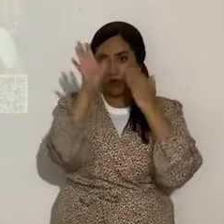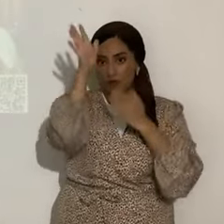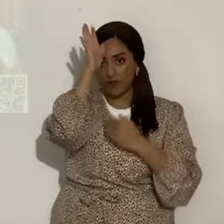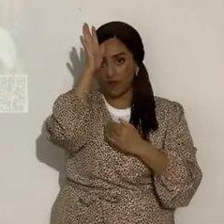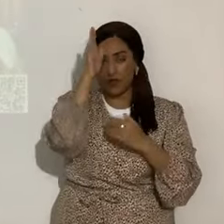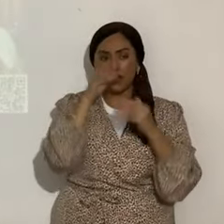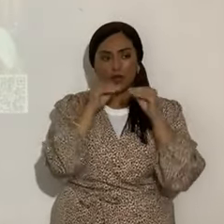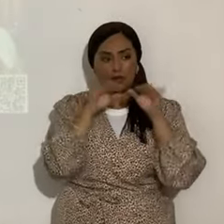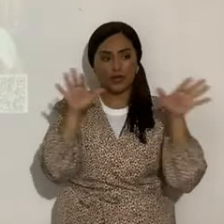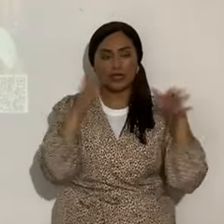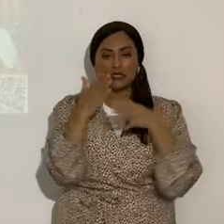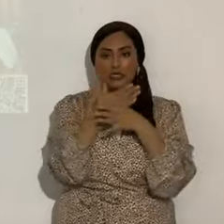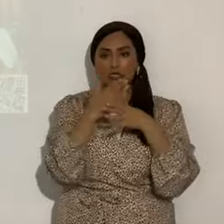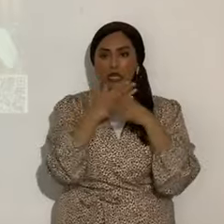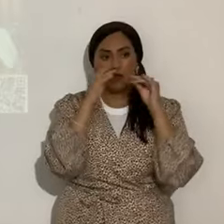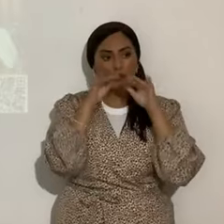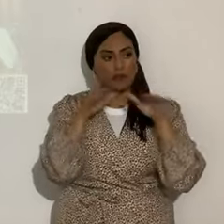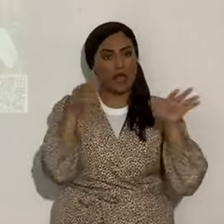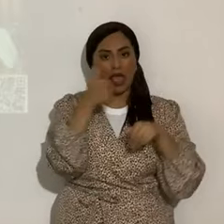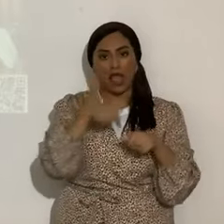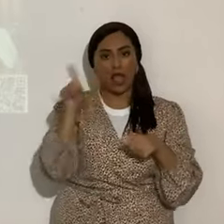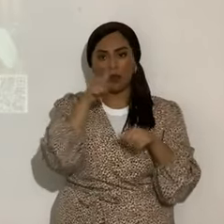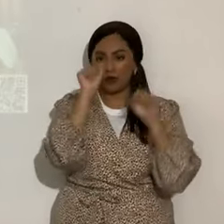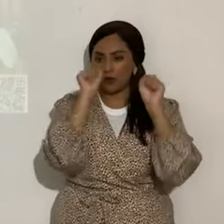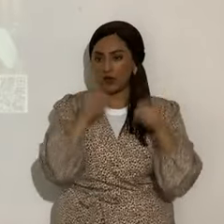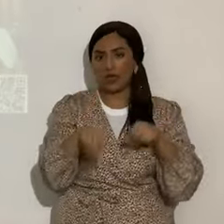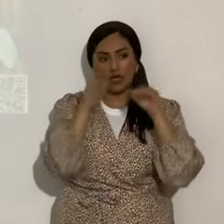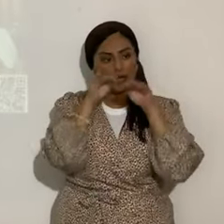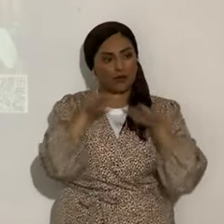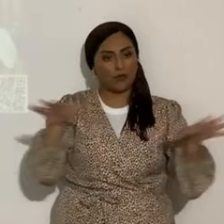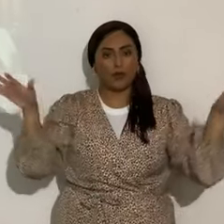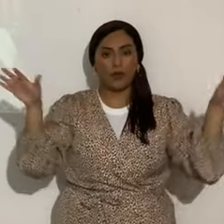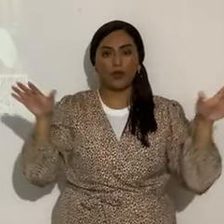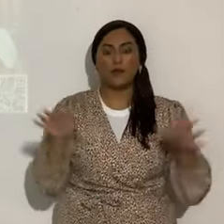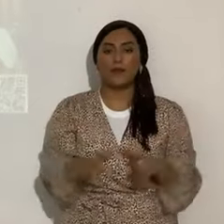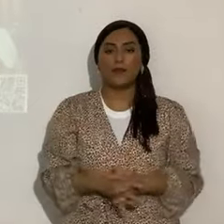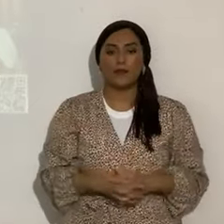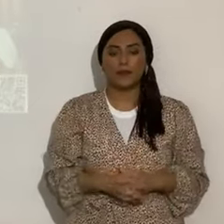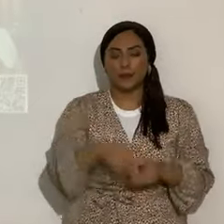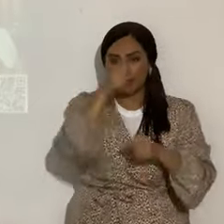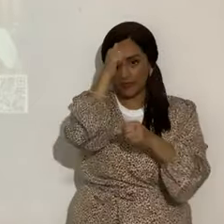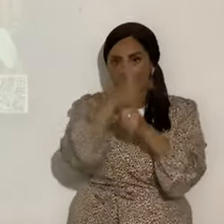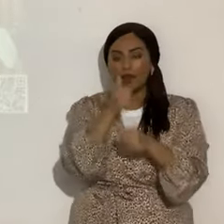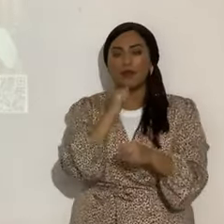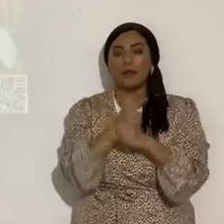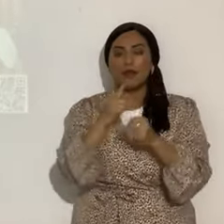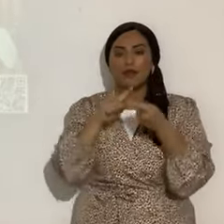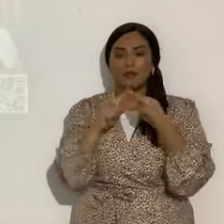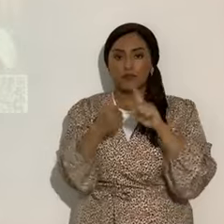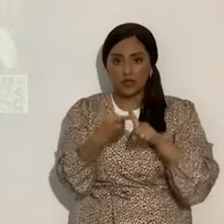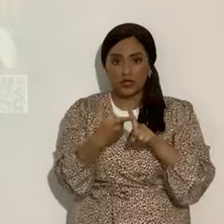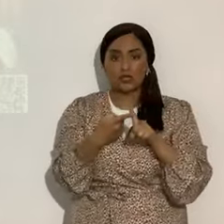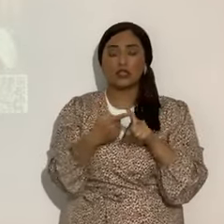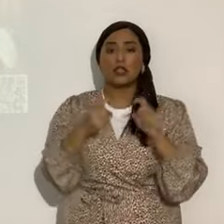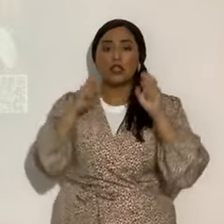lo compartan por todas las redes sociales que puedan, amados hermanos, amadas hermanas, amigos, amigas, porque es un tema de fuego.